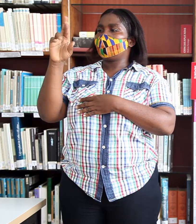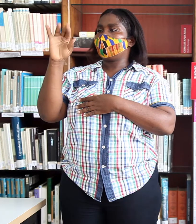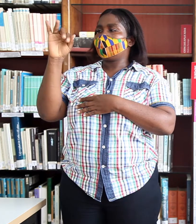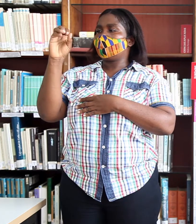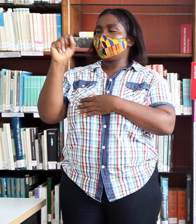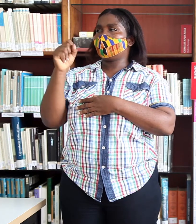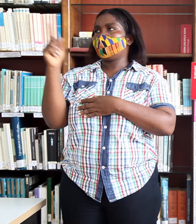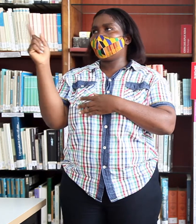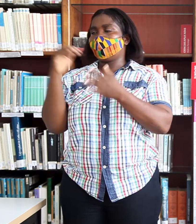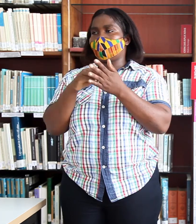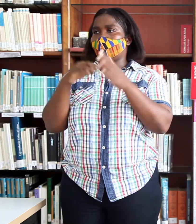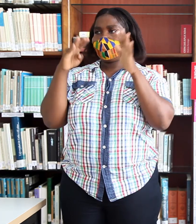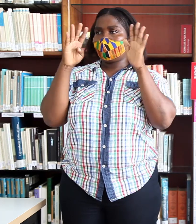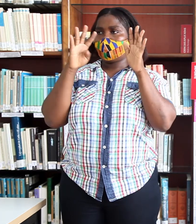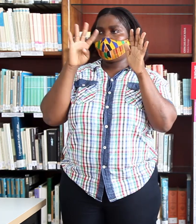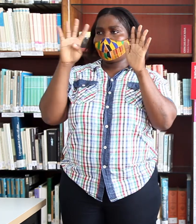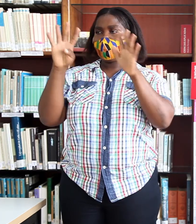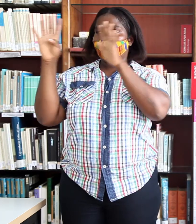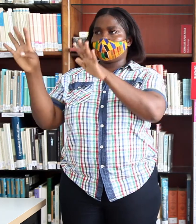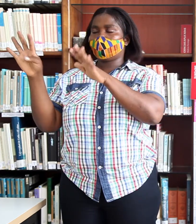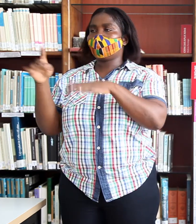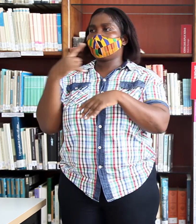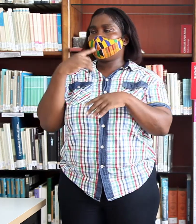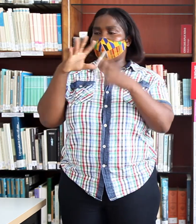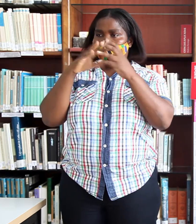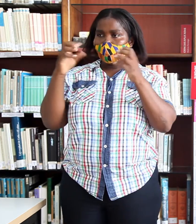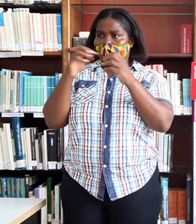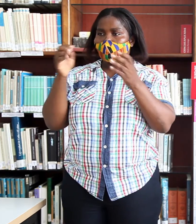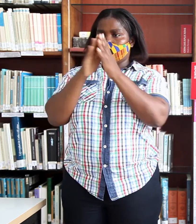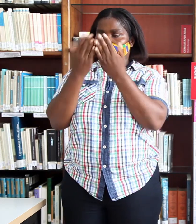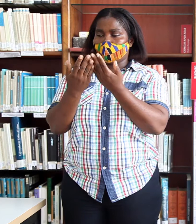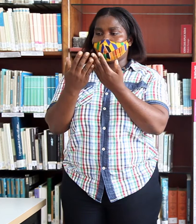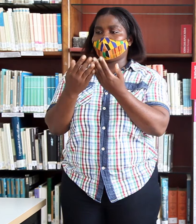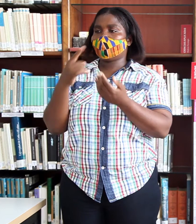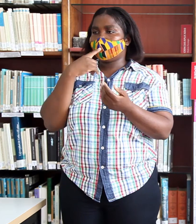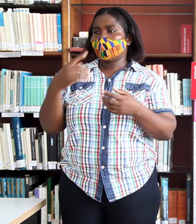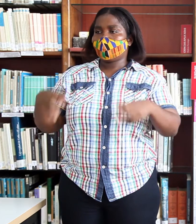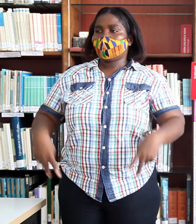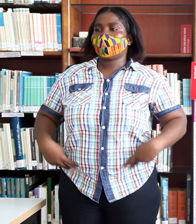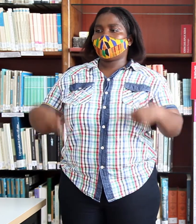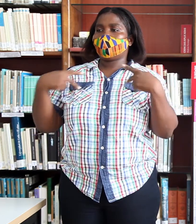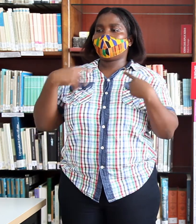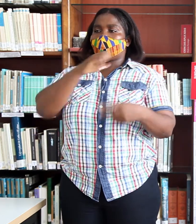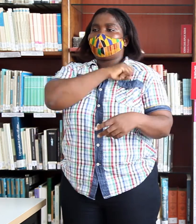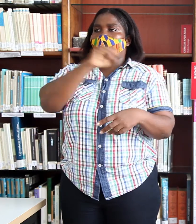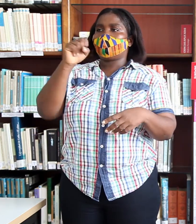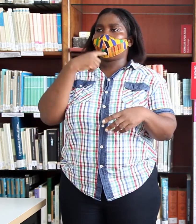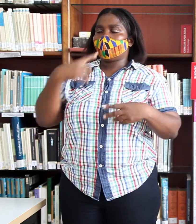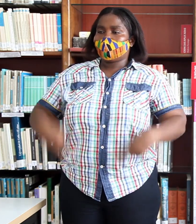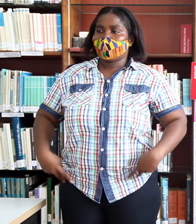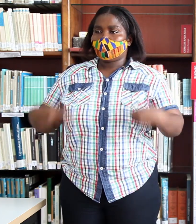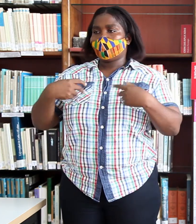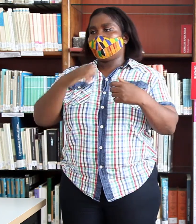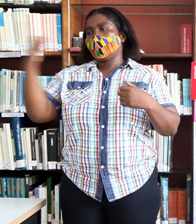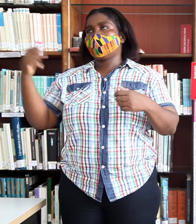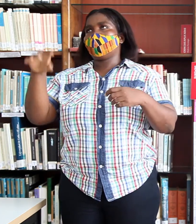1999, el libro Relatos. María Zoe prosiguió su vida a medio camino entre